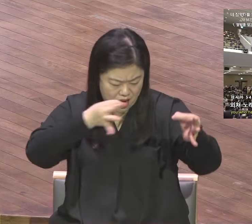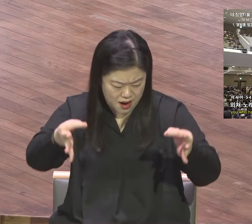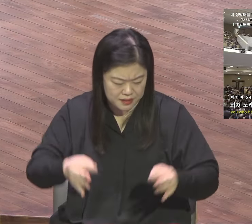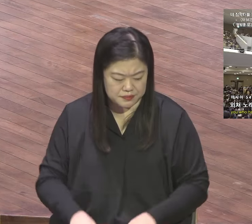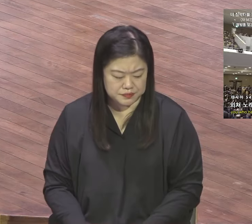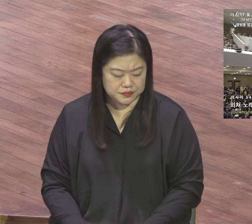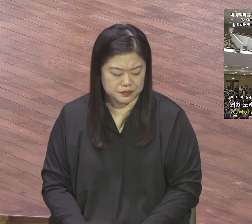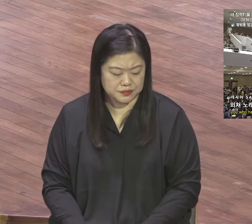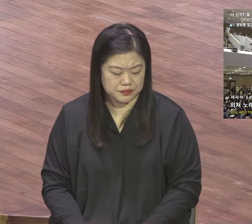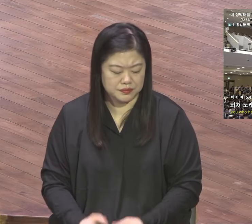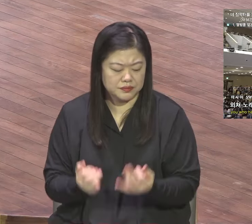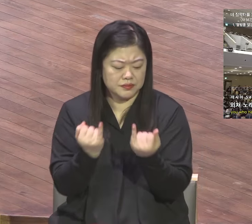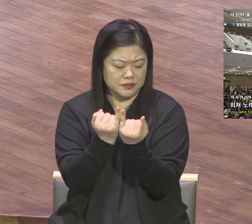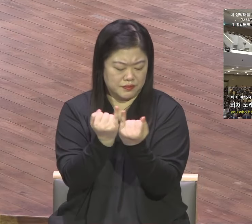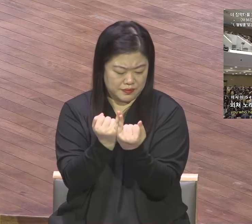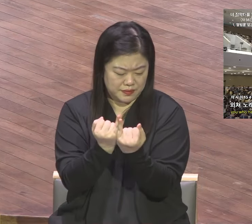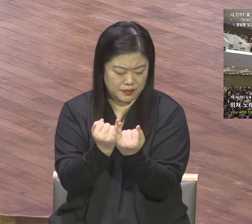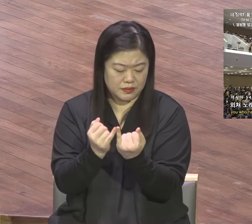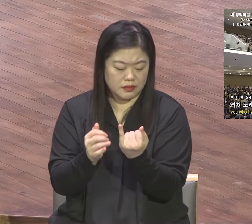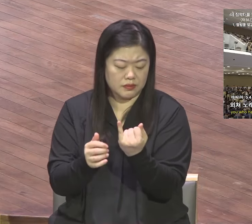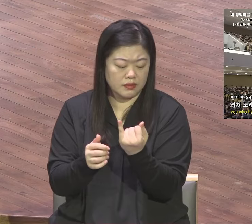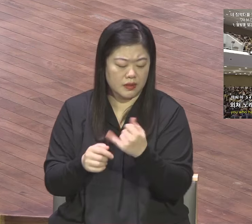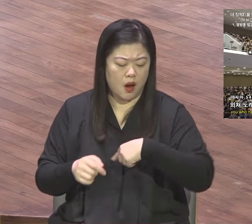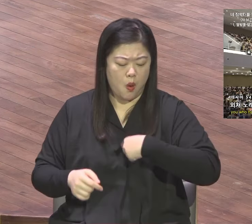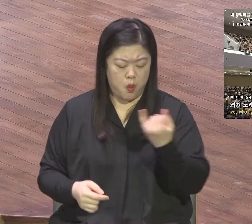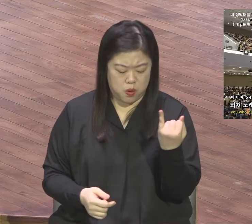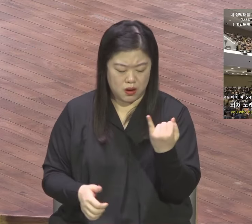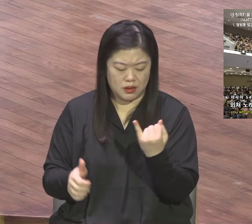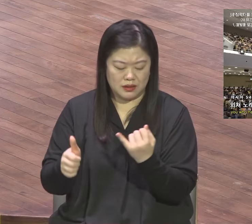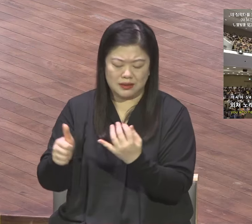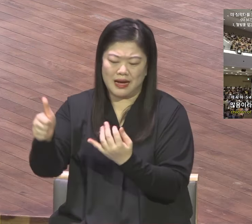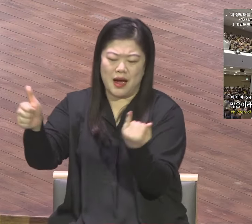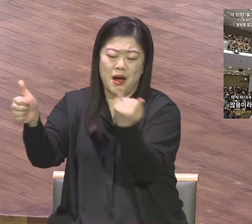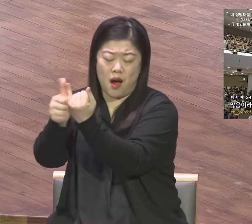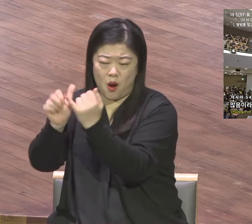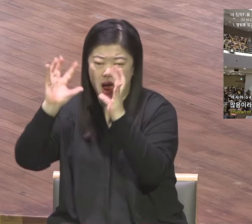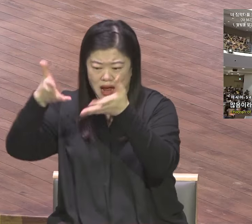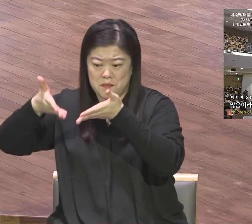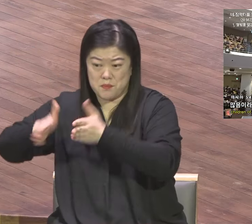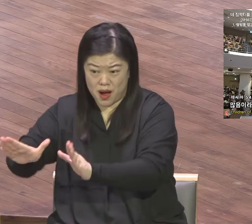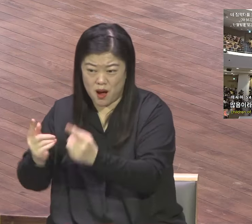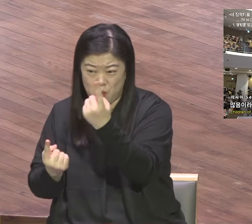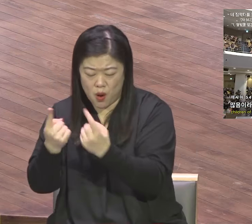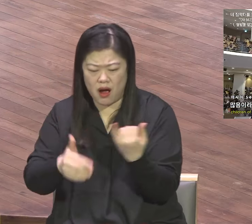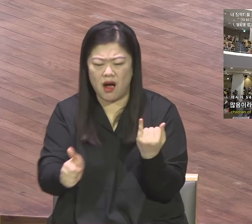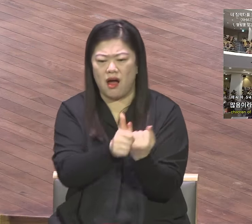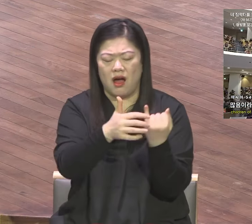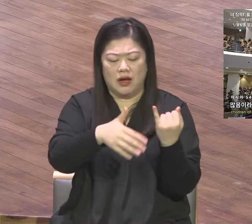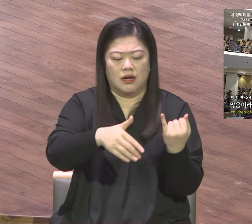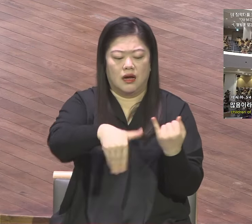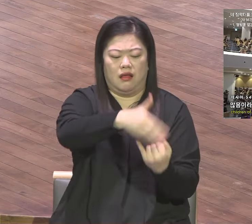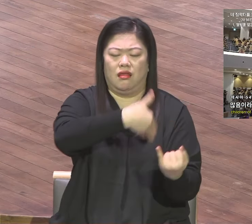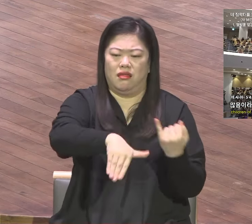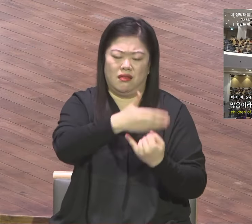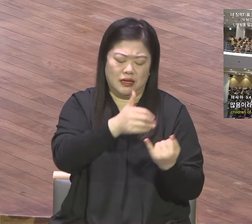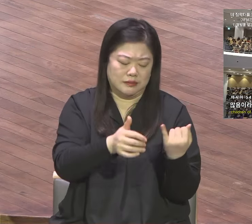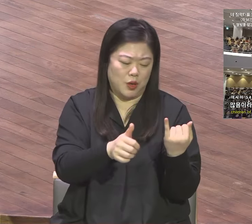이는 홀로 된 여인의 자식이 남편 있는 자의 자식보다 많음이라 여가께서 말씀하셨느니라 오늘 보면